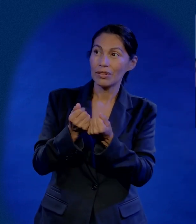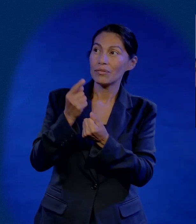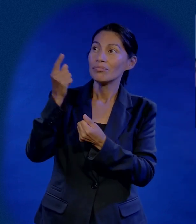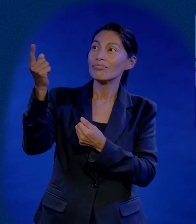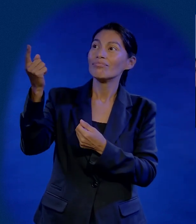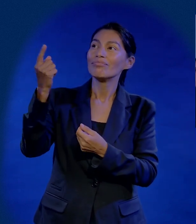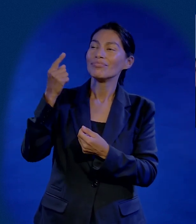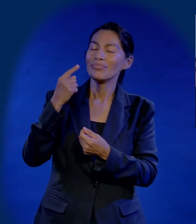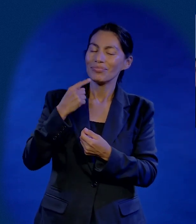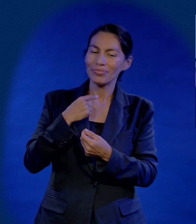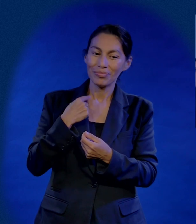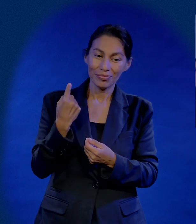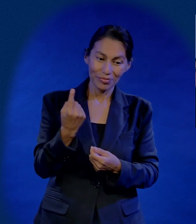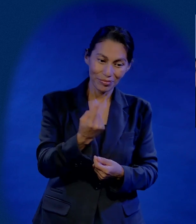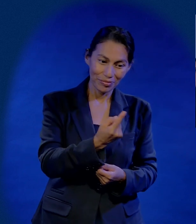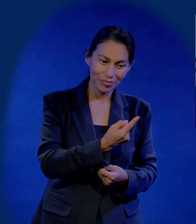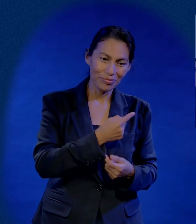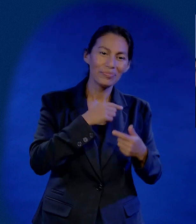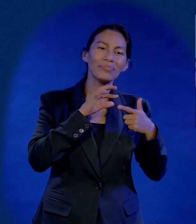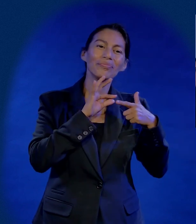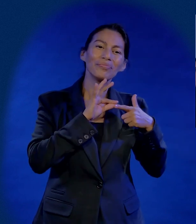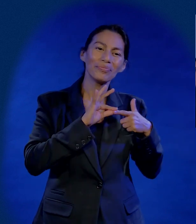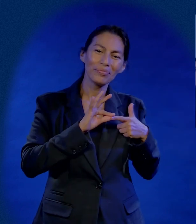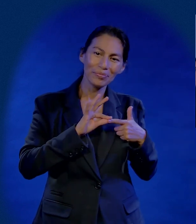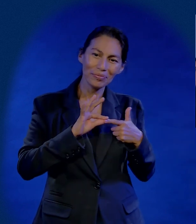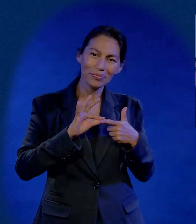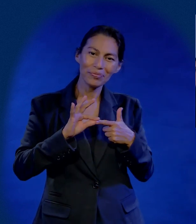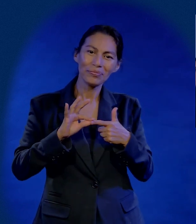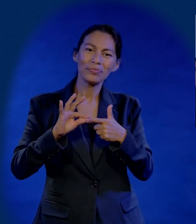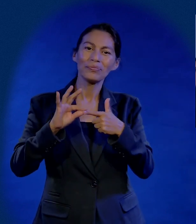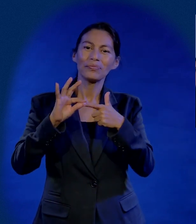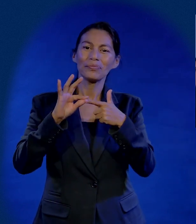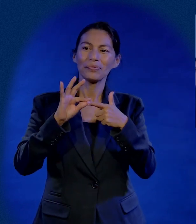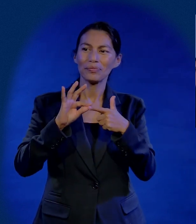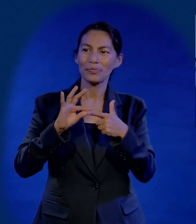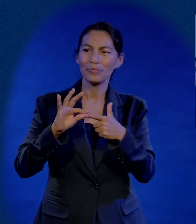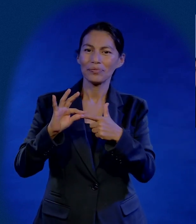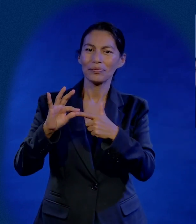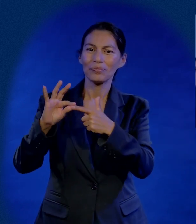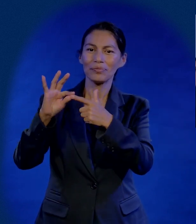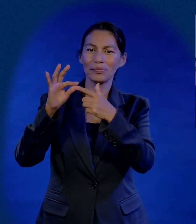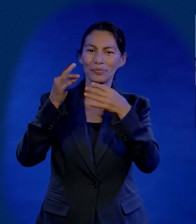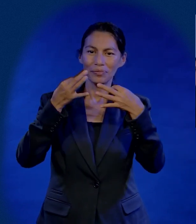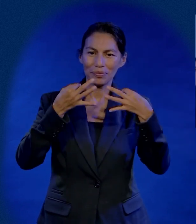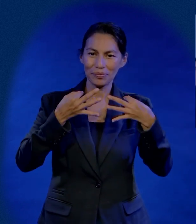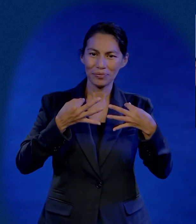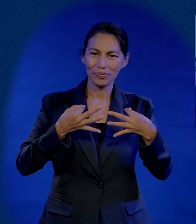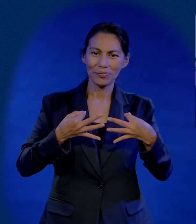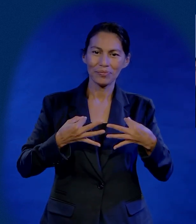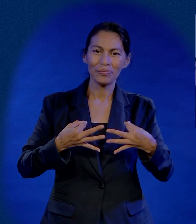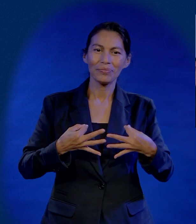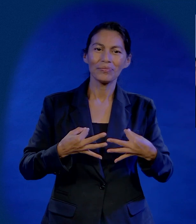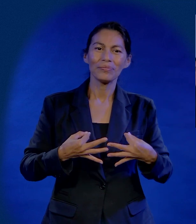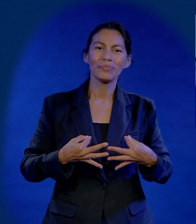Siempre os daré el salvador Siempre